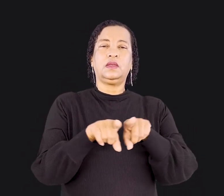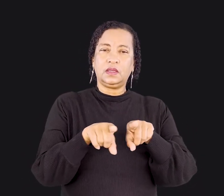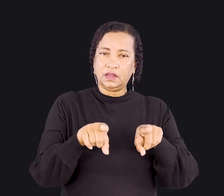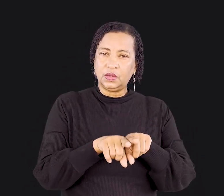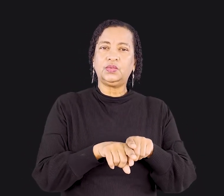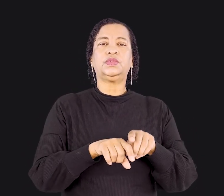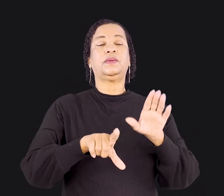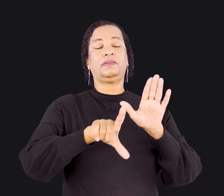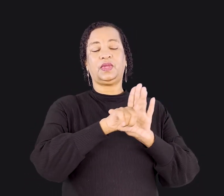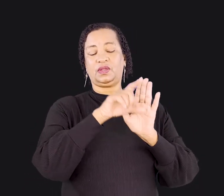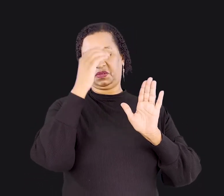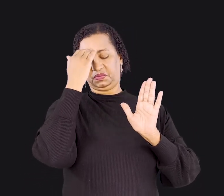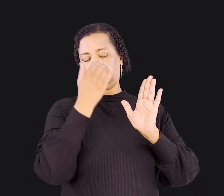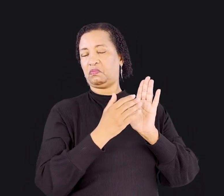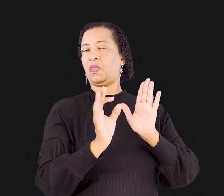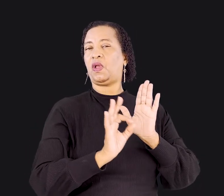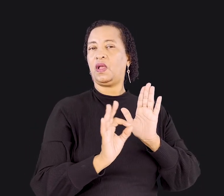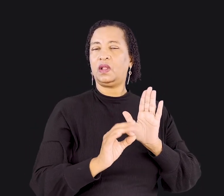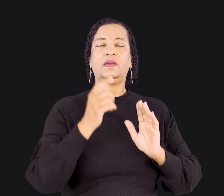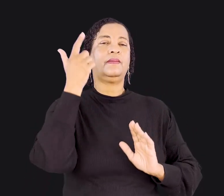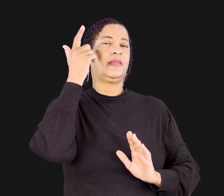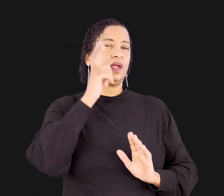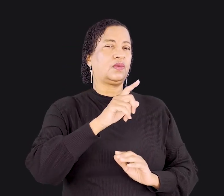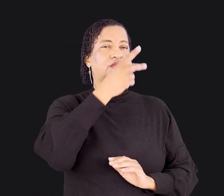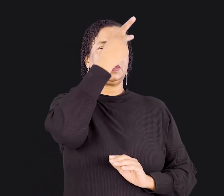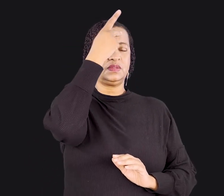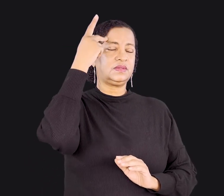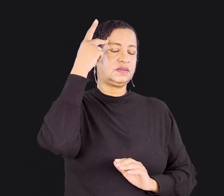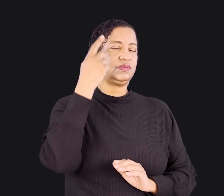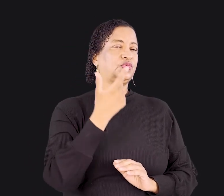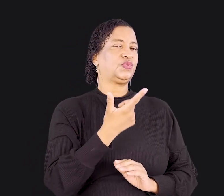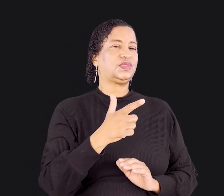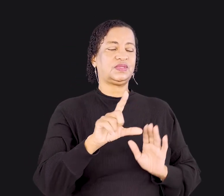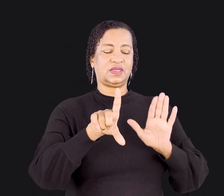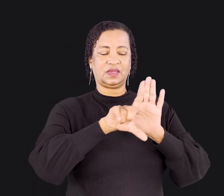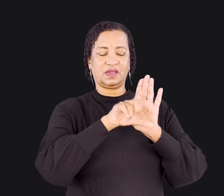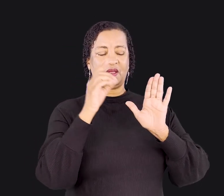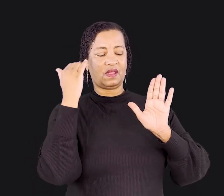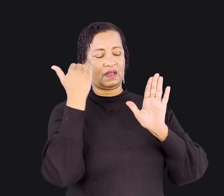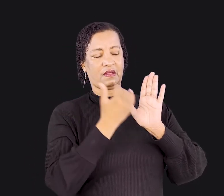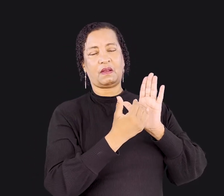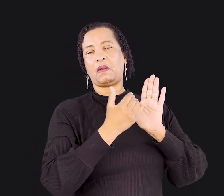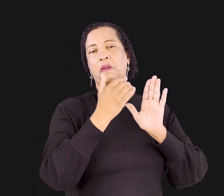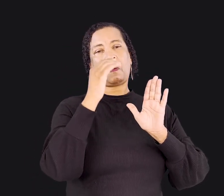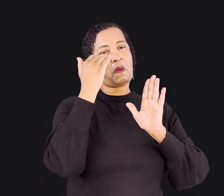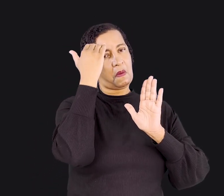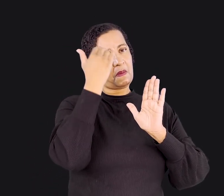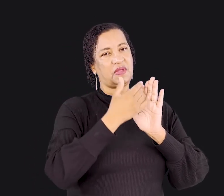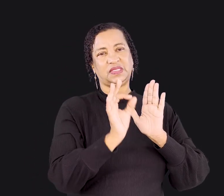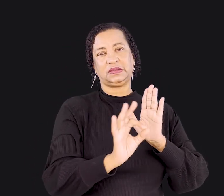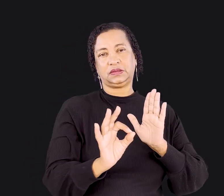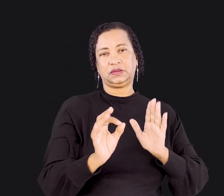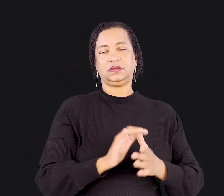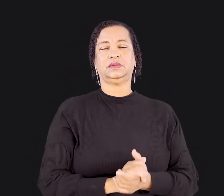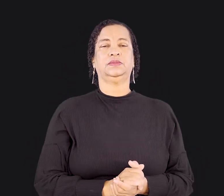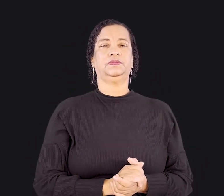sem lei, a fim de ganhar os que não têm a lei. Nesse trecho, Paulo acrescenta um